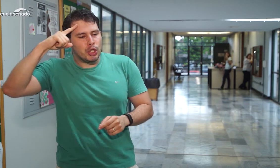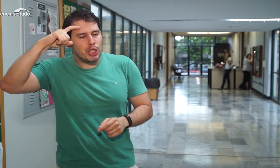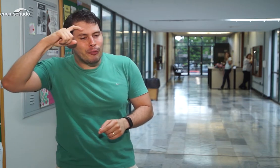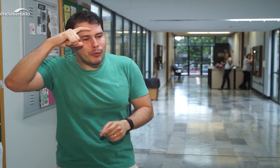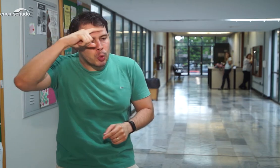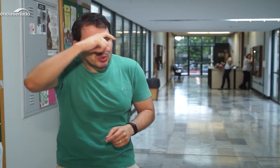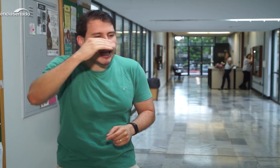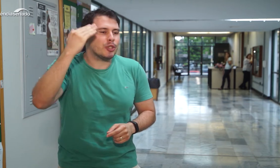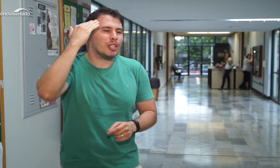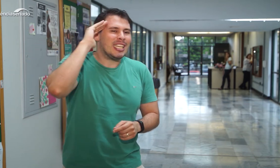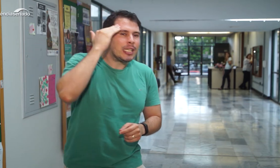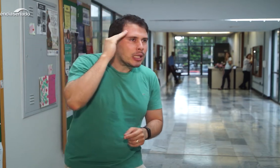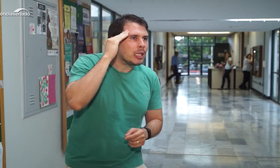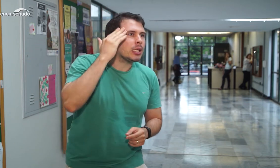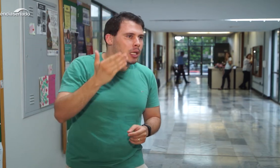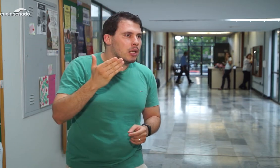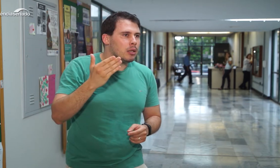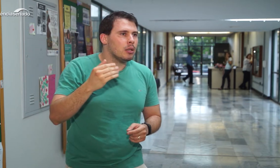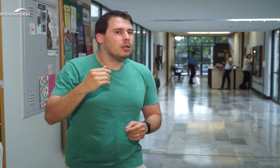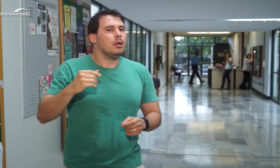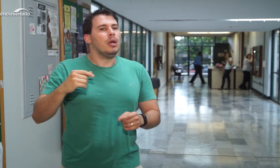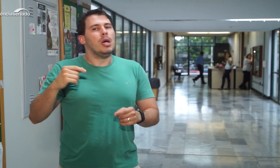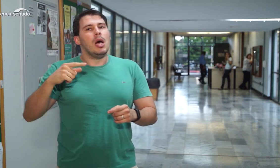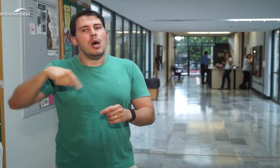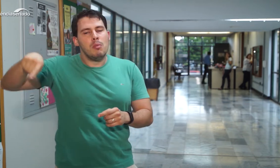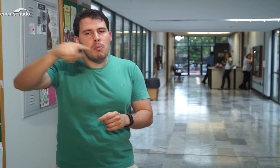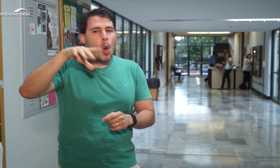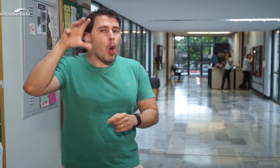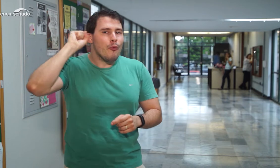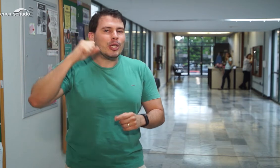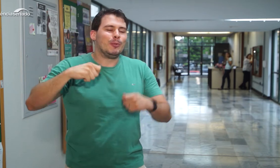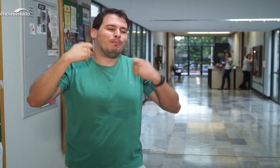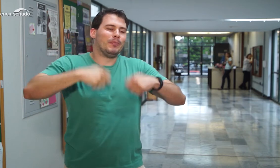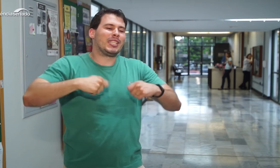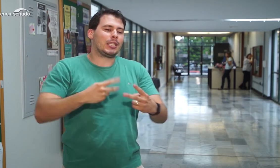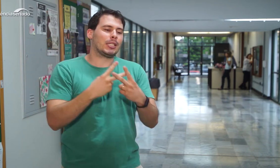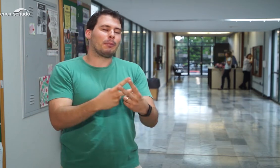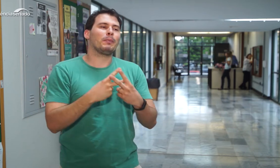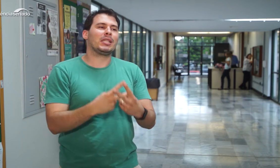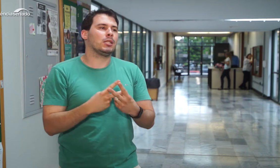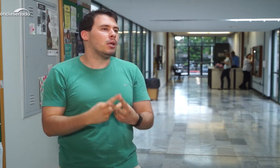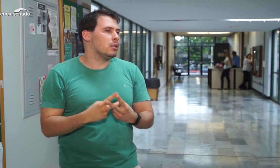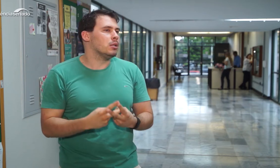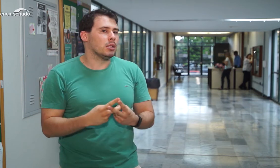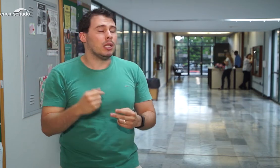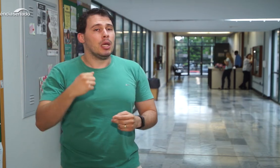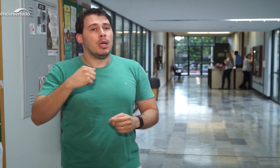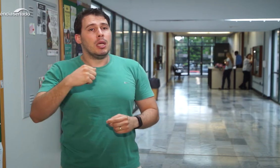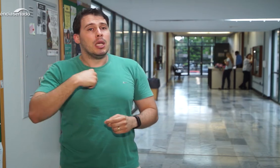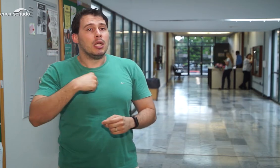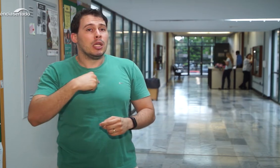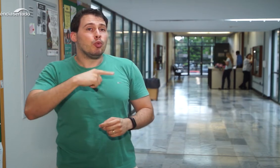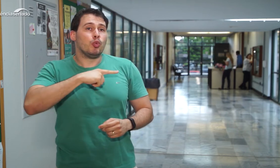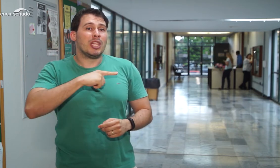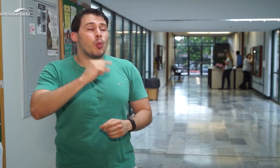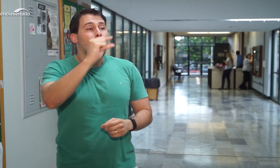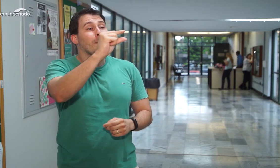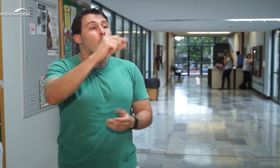Eu tenho algumas dificuldades para compreender algumas coisas e o ouvinte precisa ter mais paciência ao se